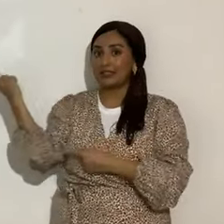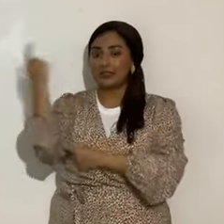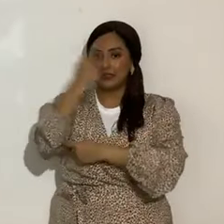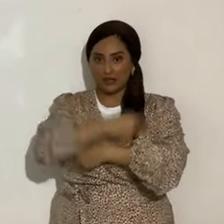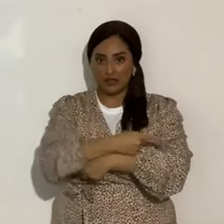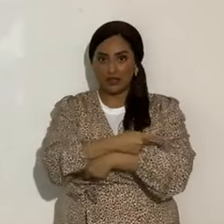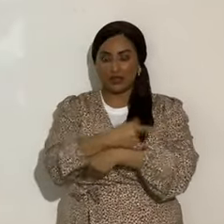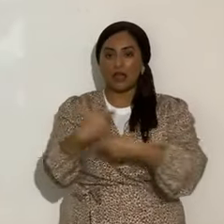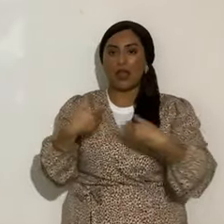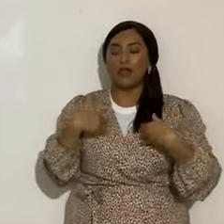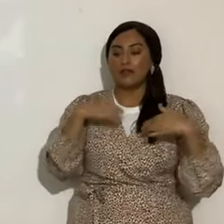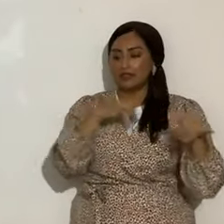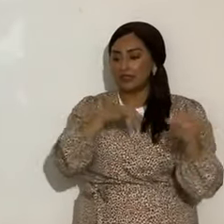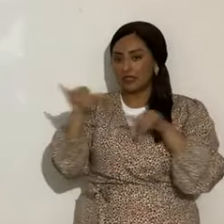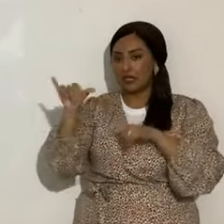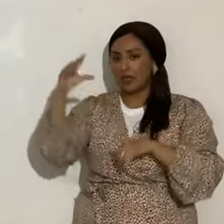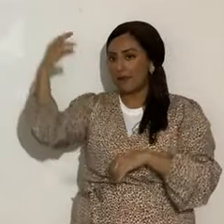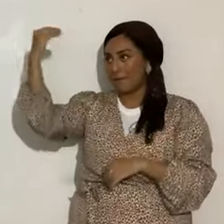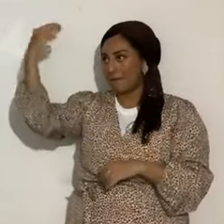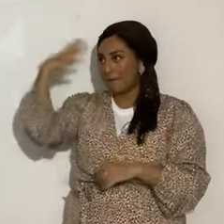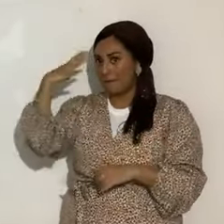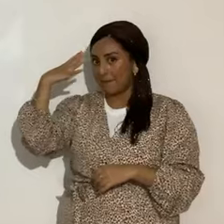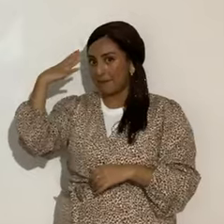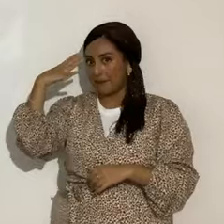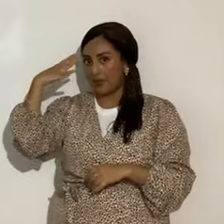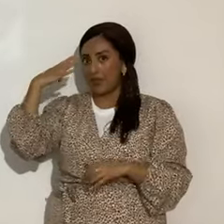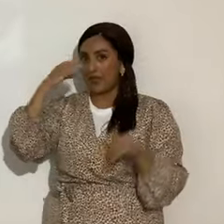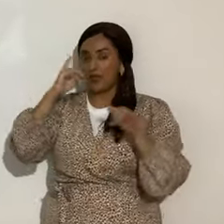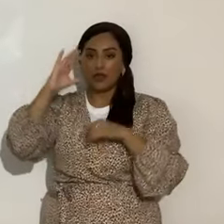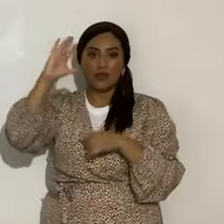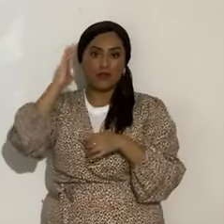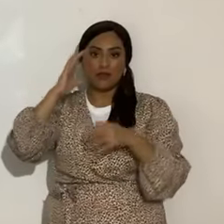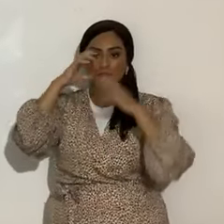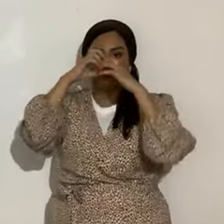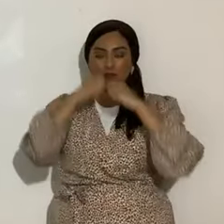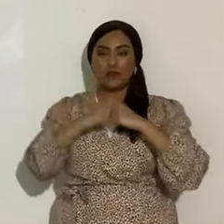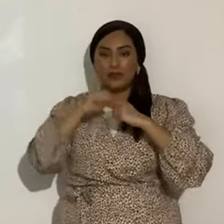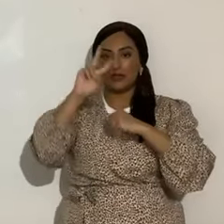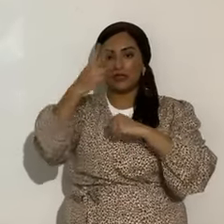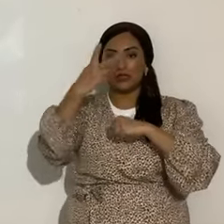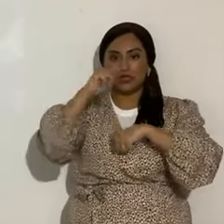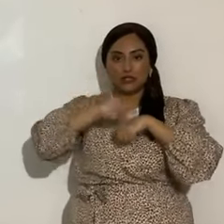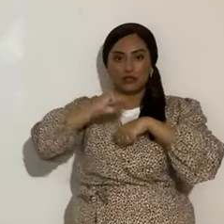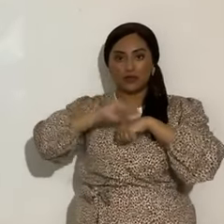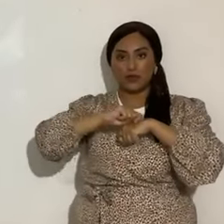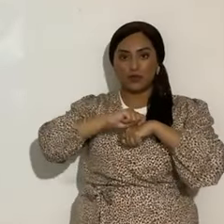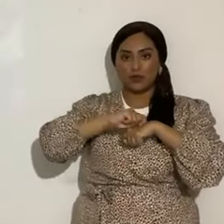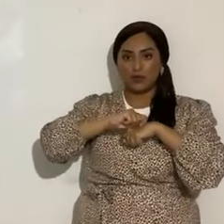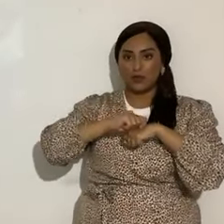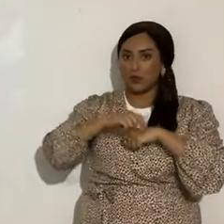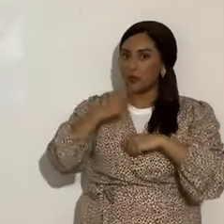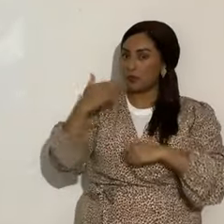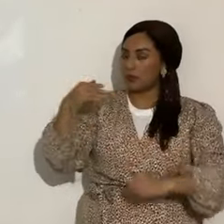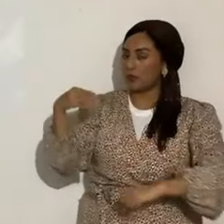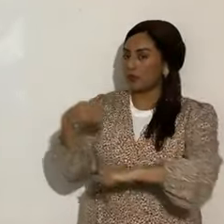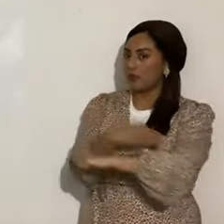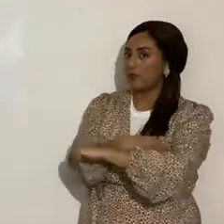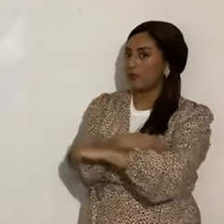va a haber la misma posición del sol, cuando fue la destrucción del segundo templo, vienen cosas terroríficas,